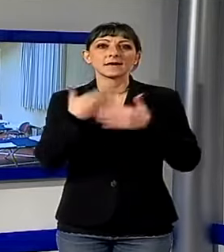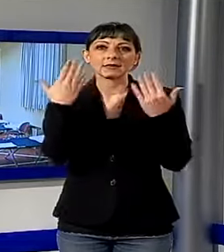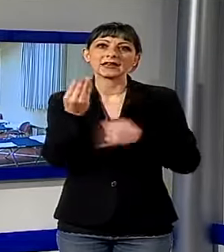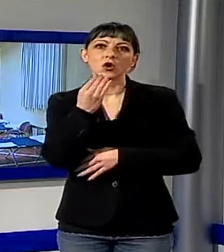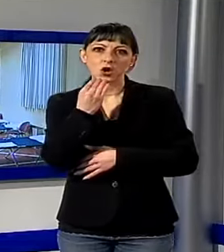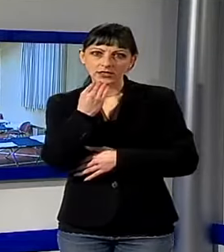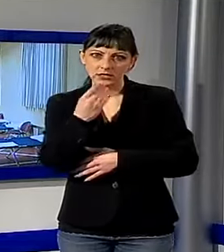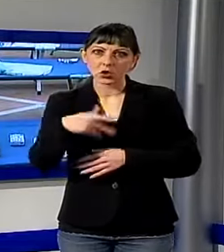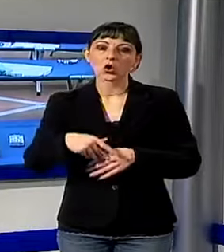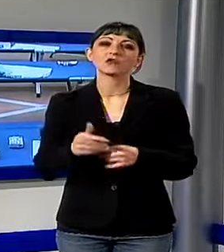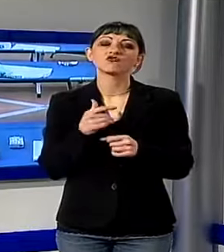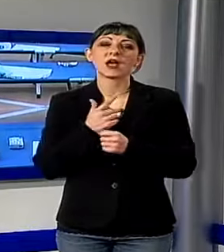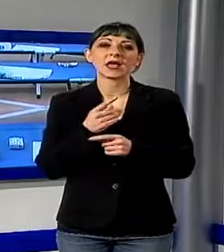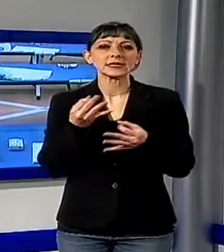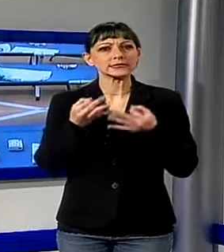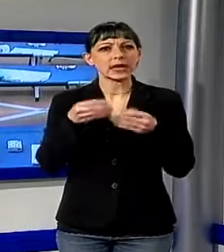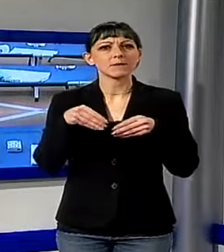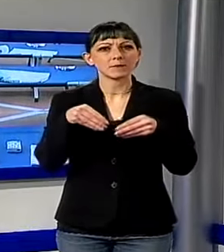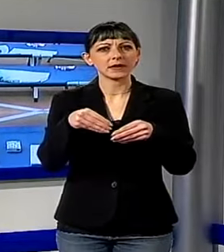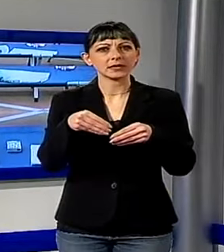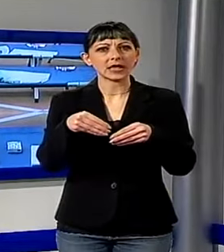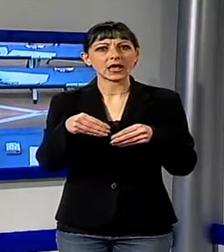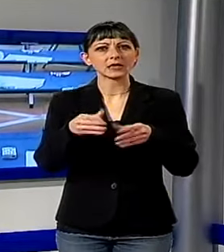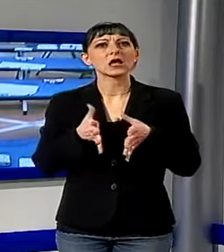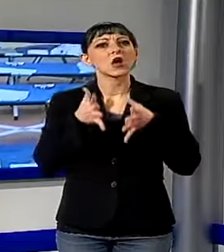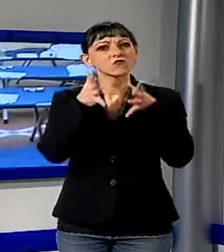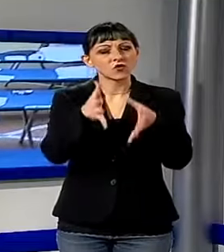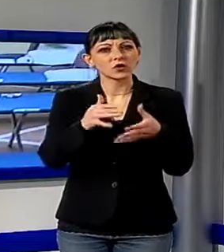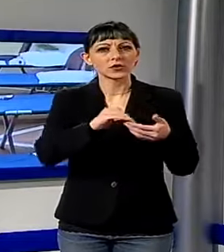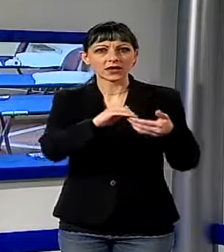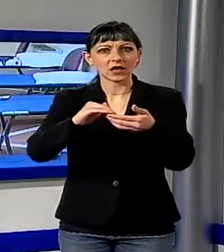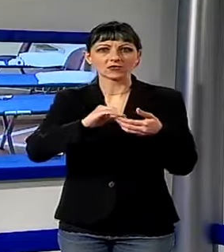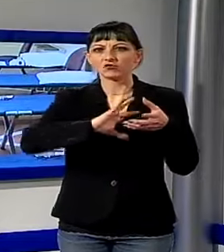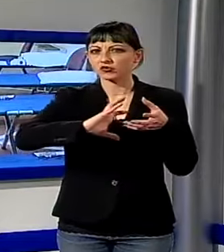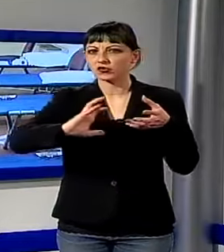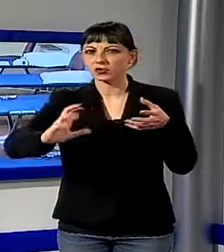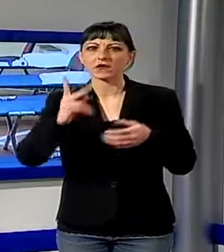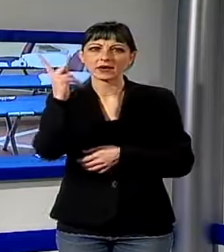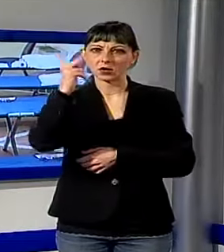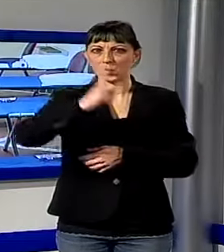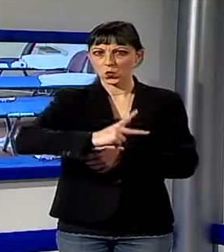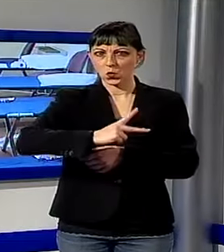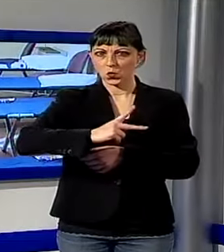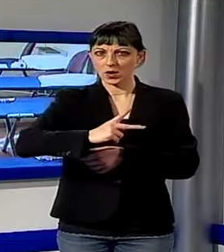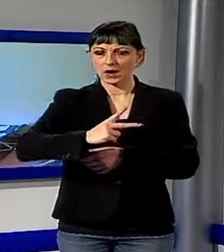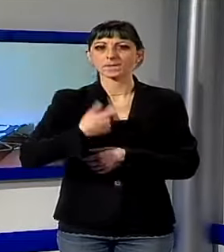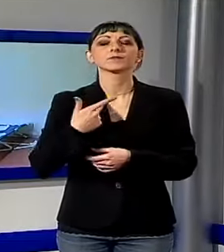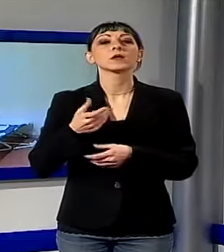tutta la notte a turnazione tra l'associazione di volontariato lucchese e le pratiche di accoglienza saranno gestite tutti i giorni dalle